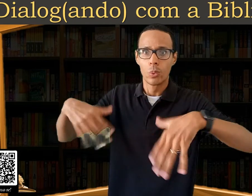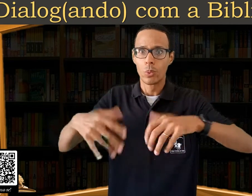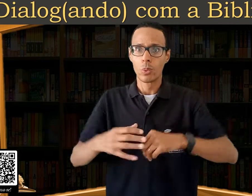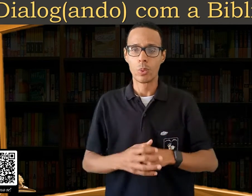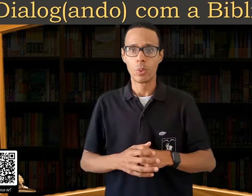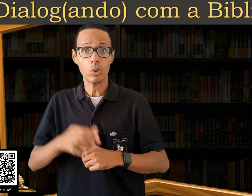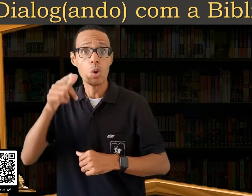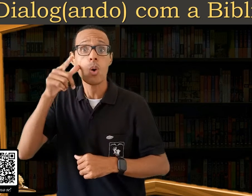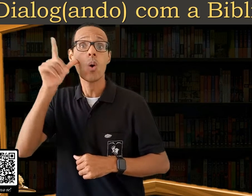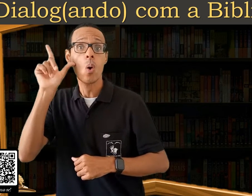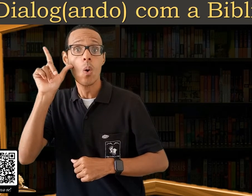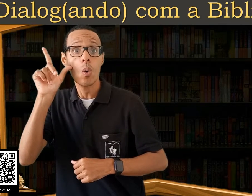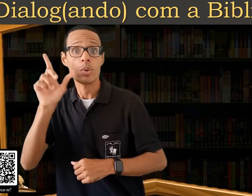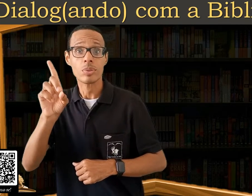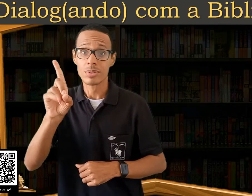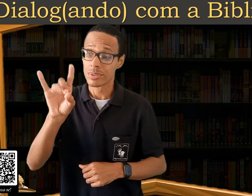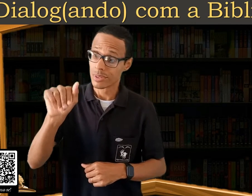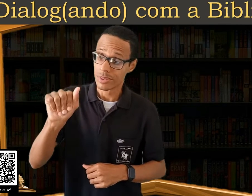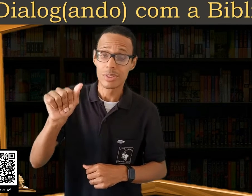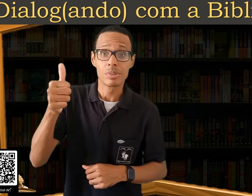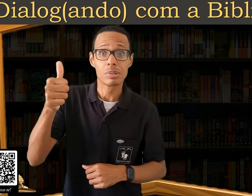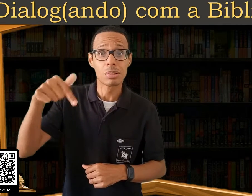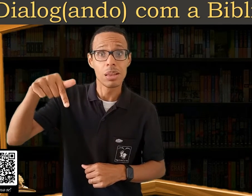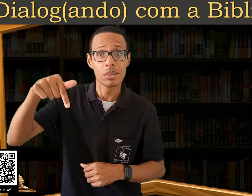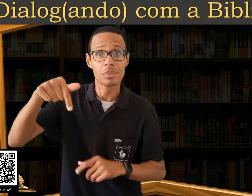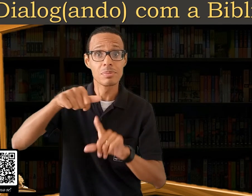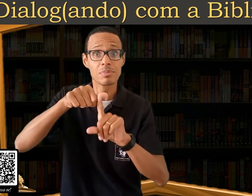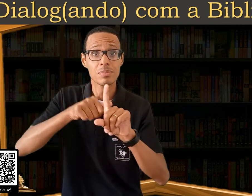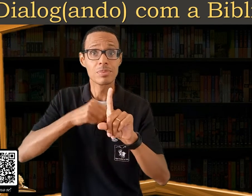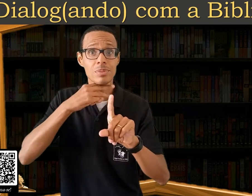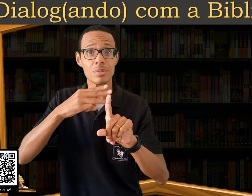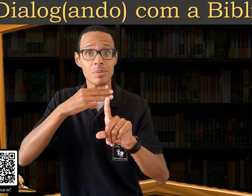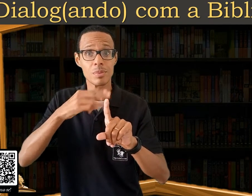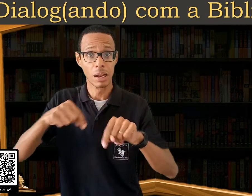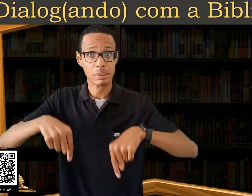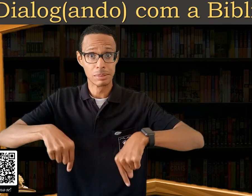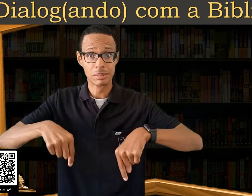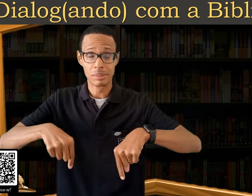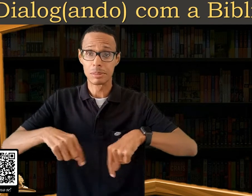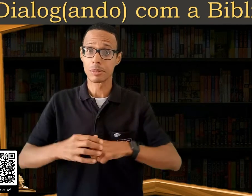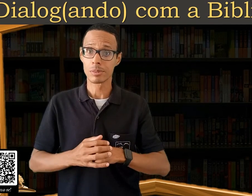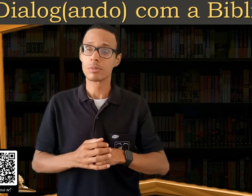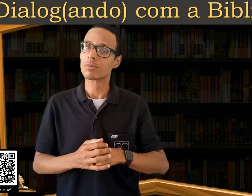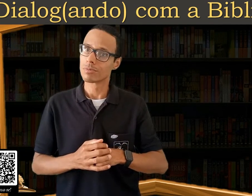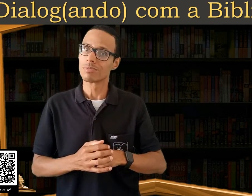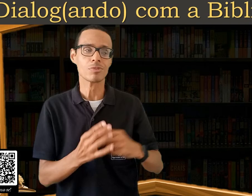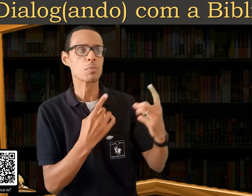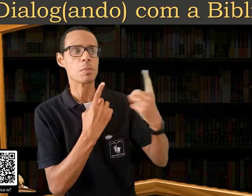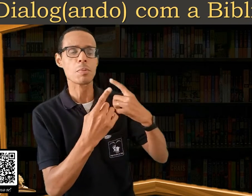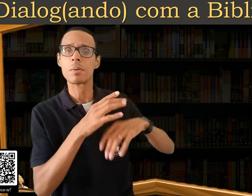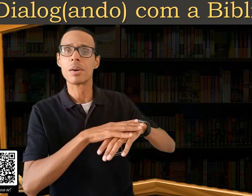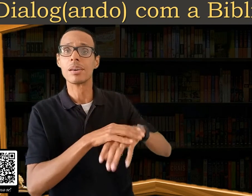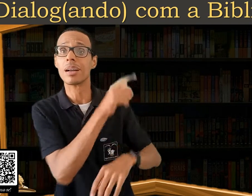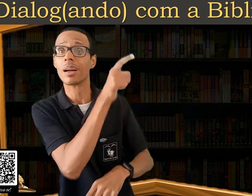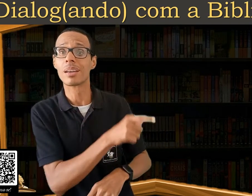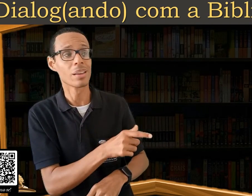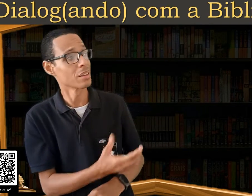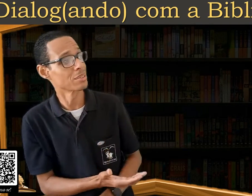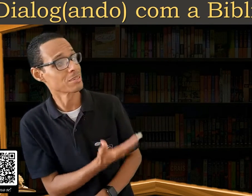Ontem, dia 17 de março de 2022, o nosso Dialogando foi com a professora